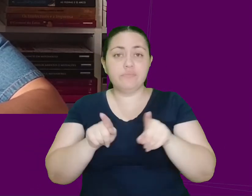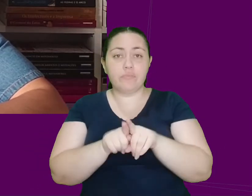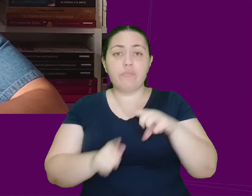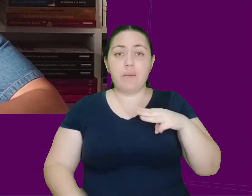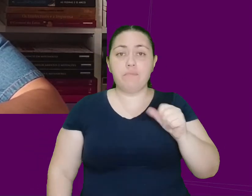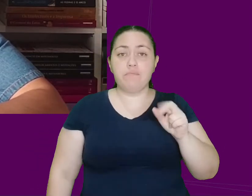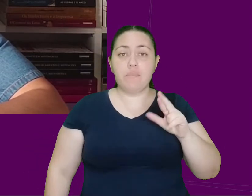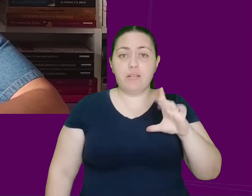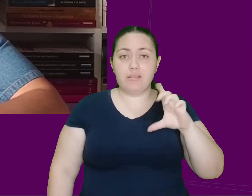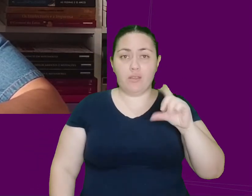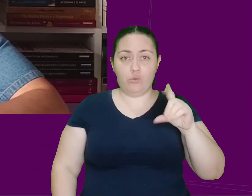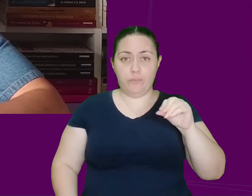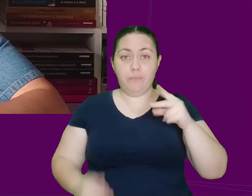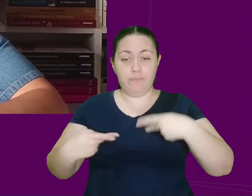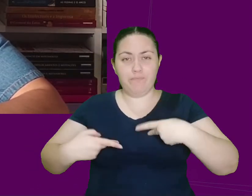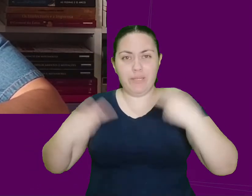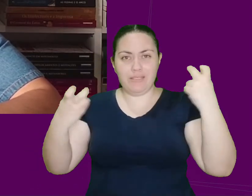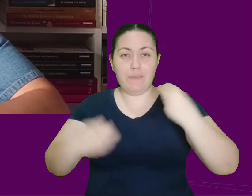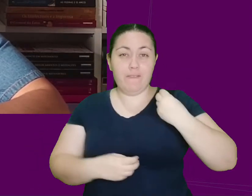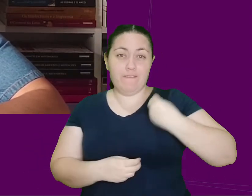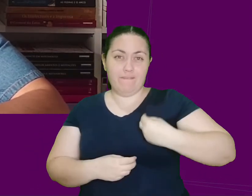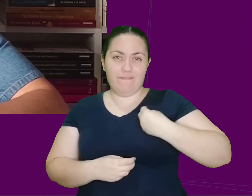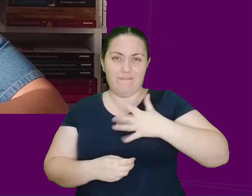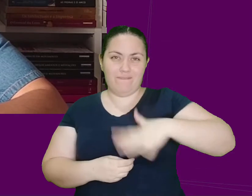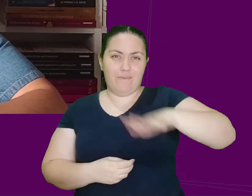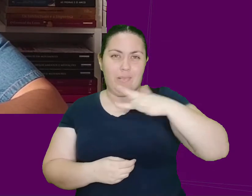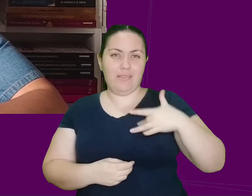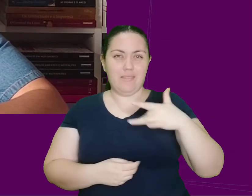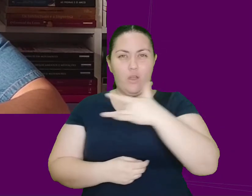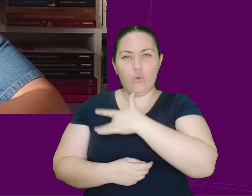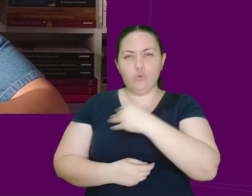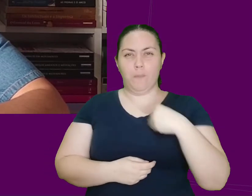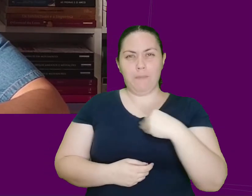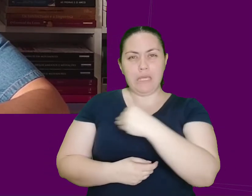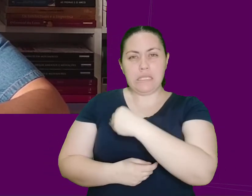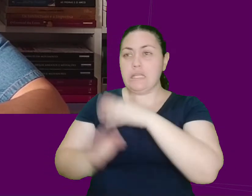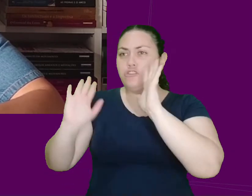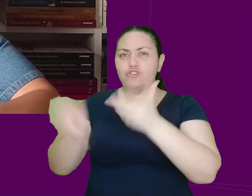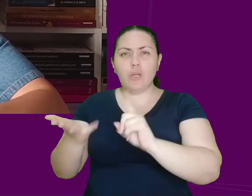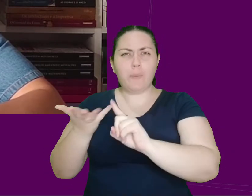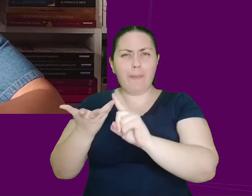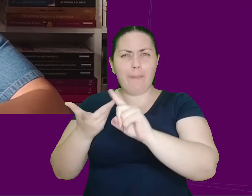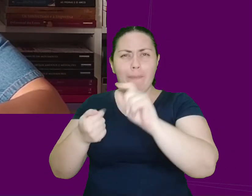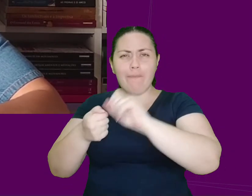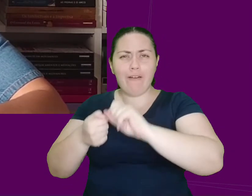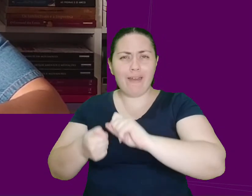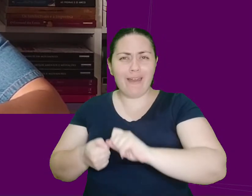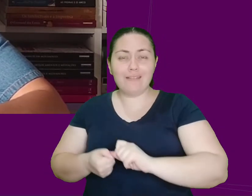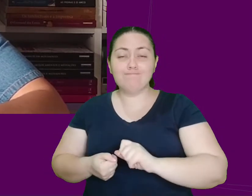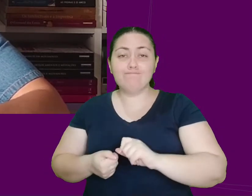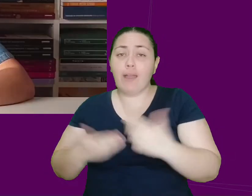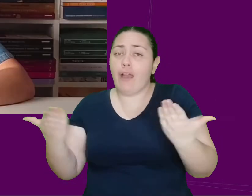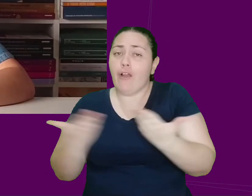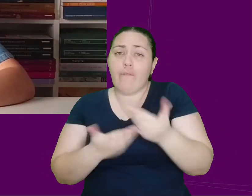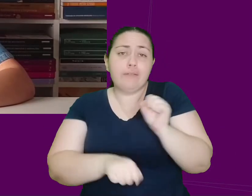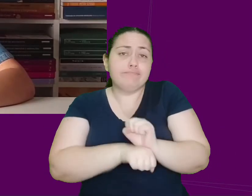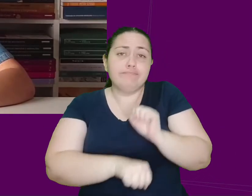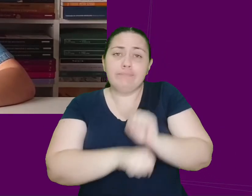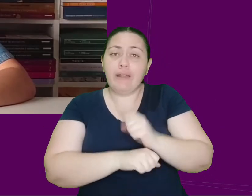sentia que, do ponto de vista médico, todo o possível já havia sido feito. Agora, só lhe restava esperar. Saindo do hospital,